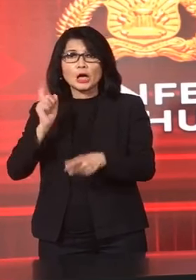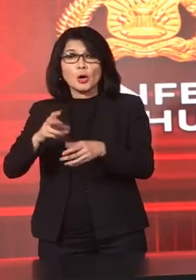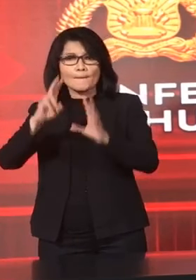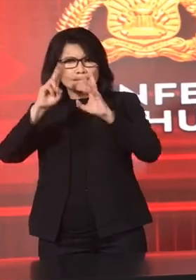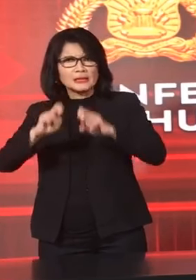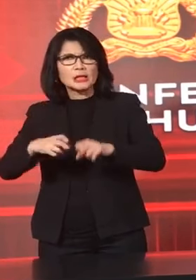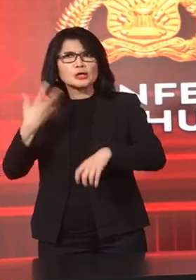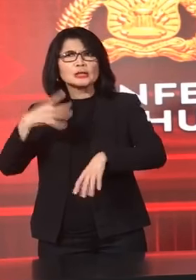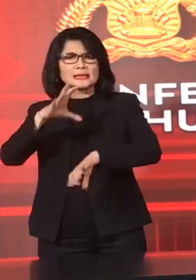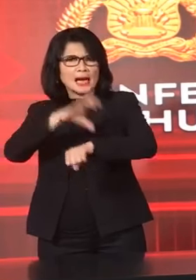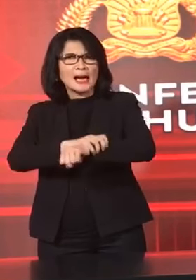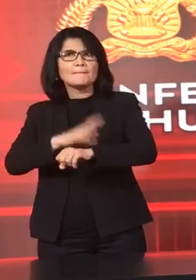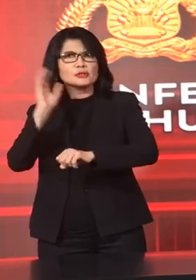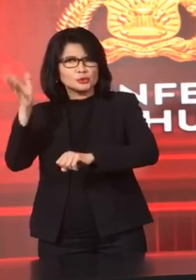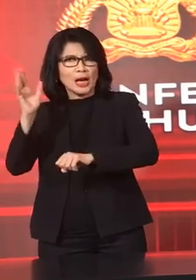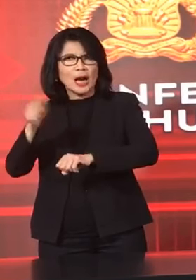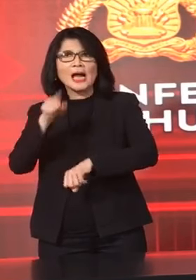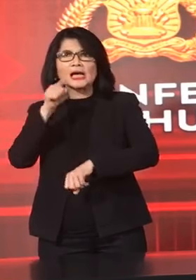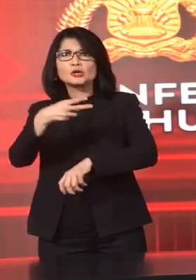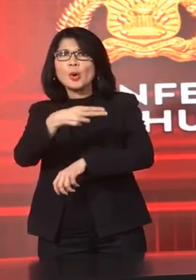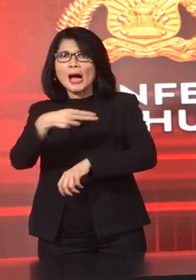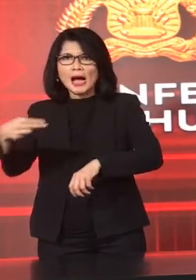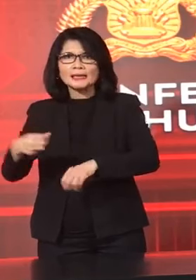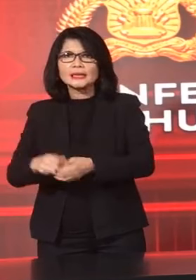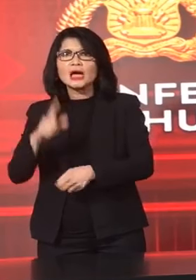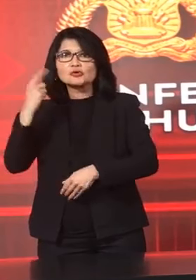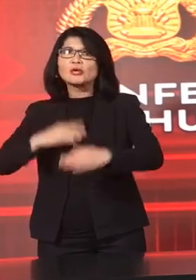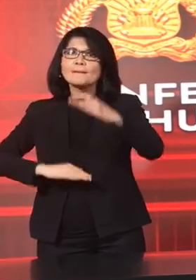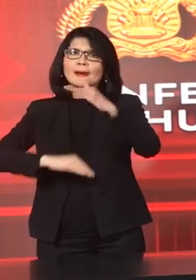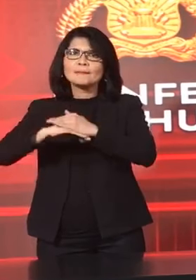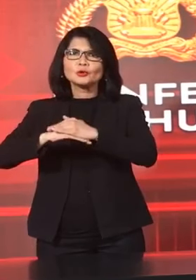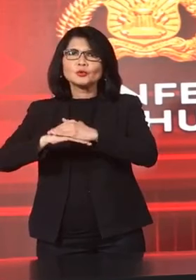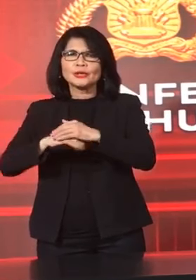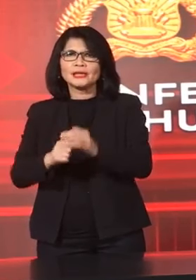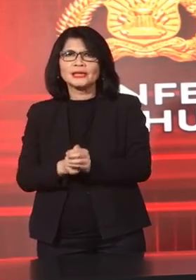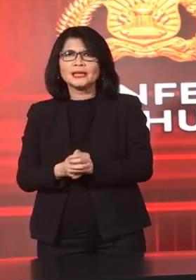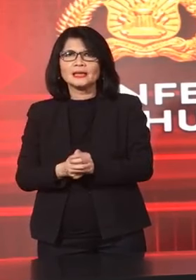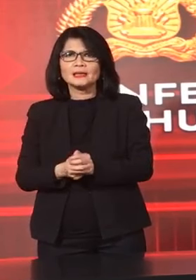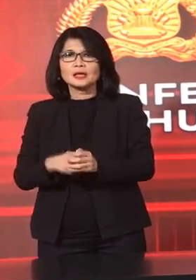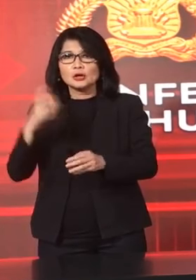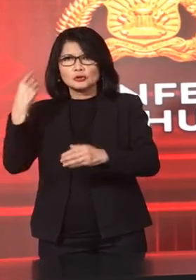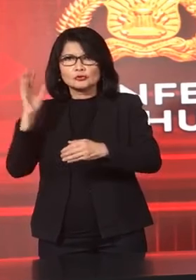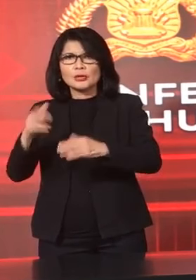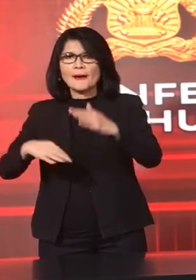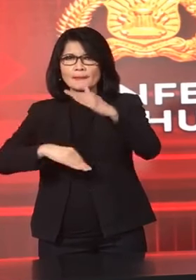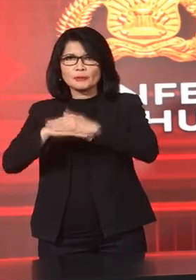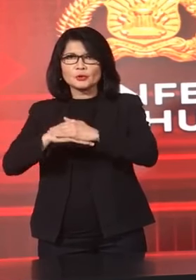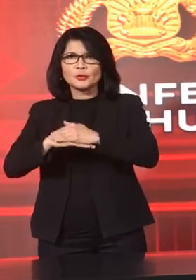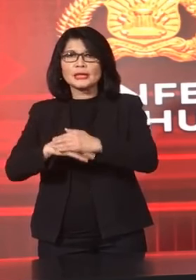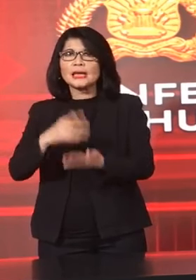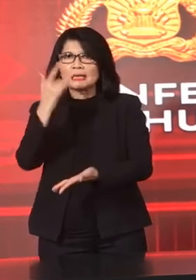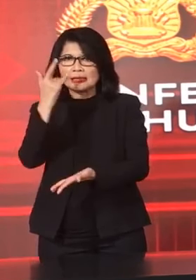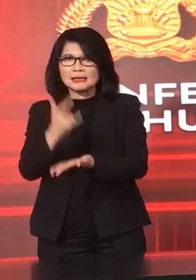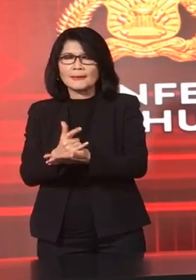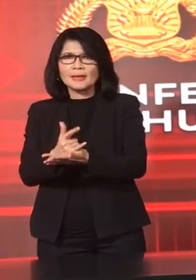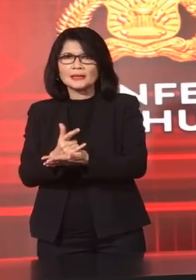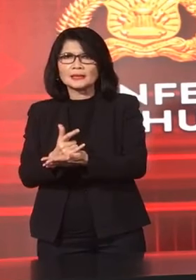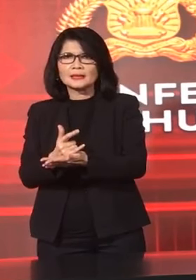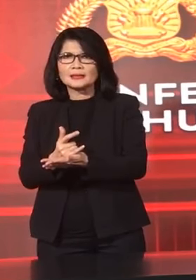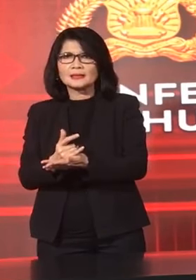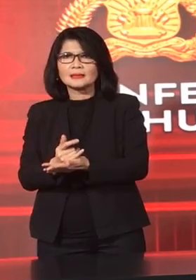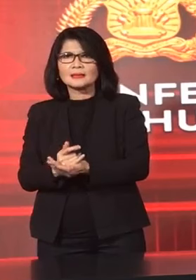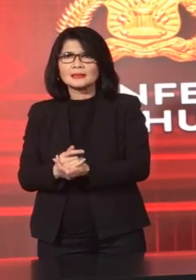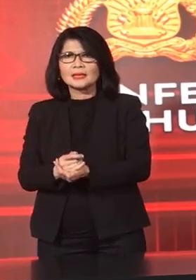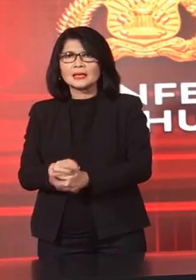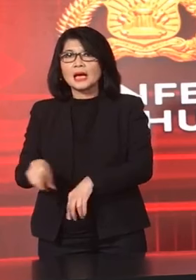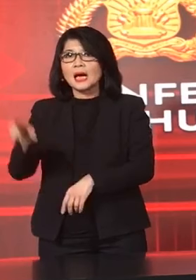Melakukan penangkapan Artinya Sudah memenuhi Unsur-unsur Yang ditetapkan Untuk menetapkan